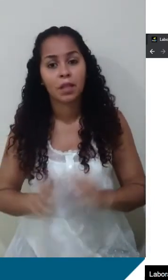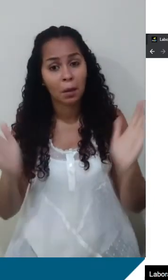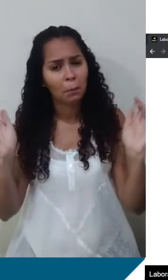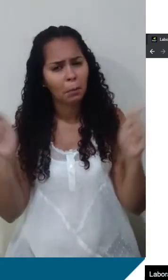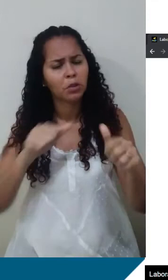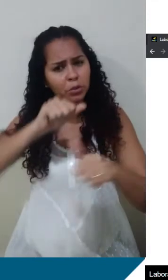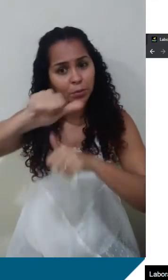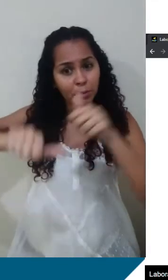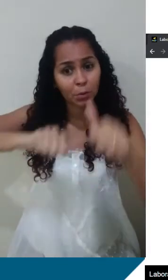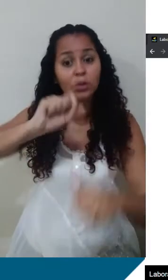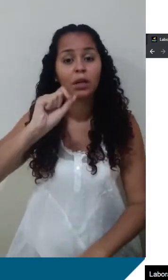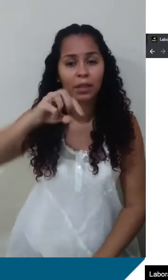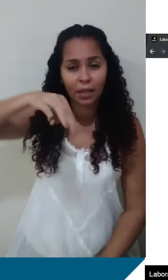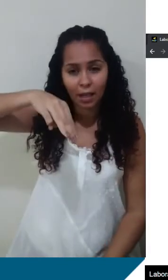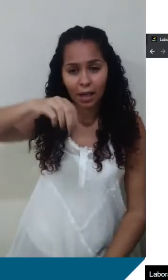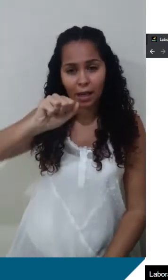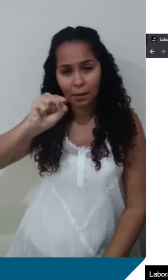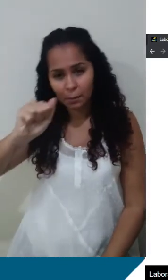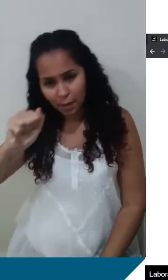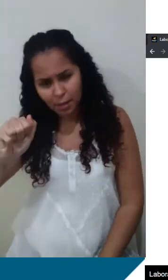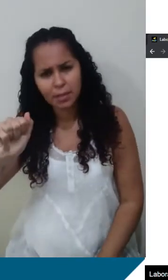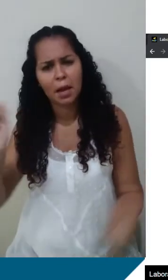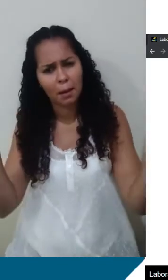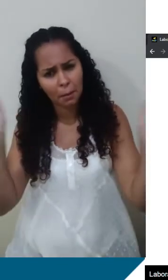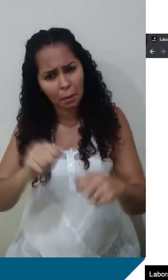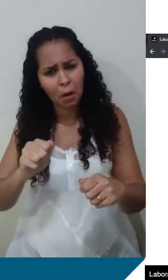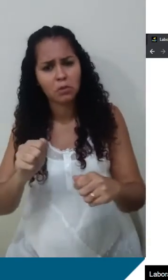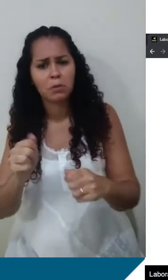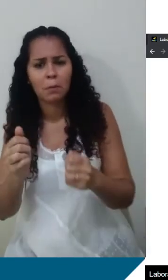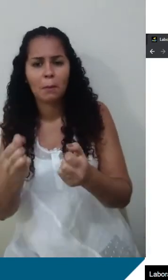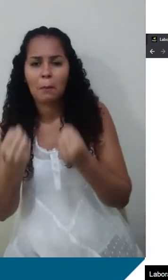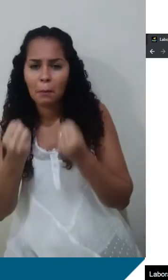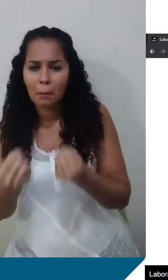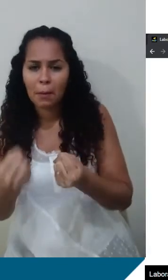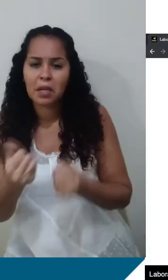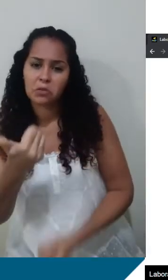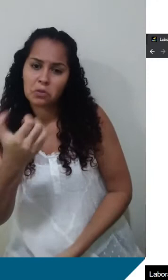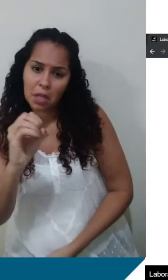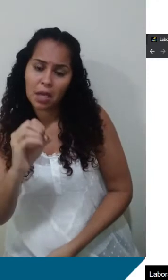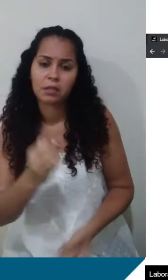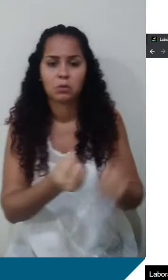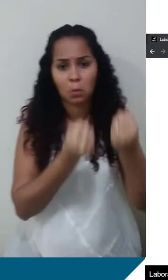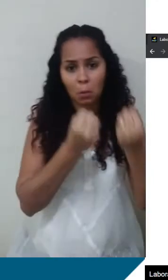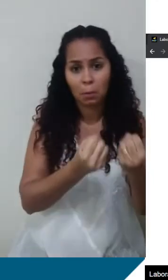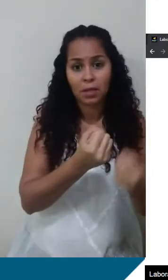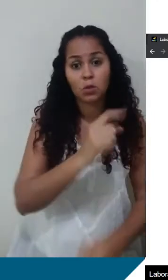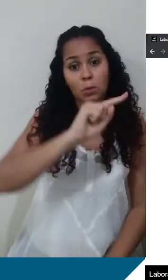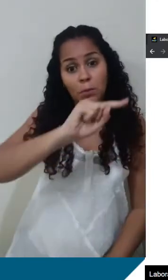aqui conforme a gente quiser. Então eu posso deixar com 10 kg e outra eu posso deixar com 1.000 kg. Você vê aqui, mais ou menos, representado pela sua